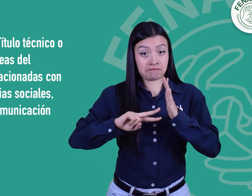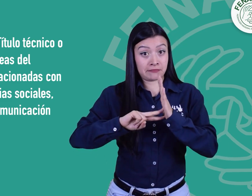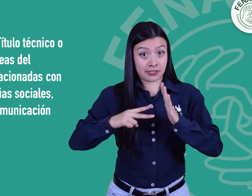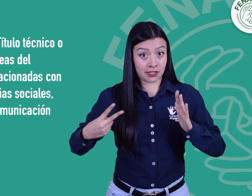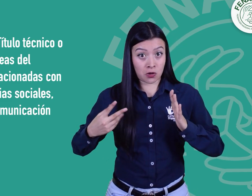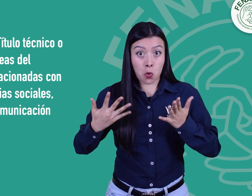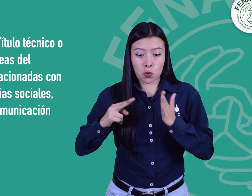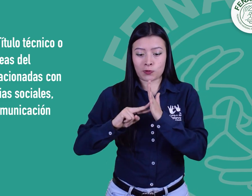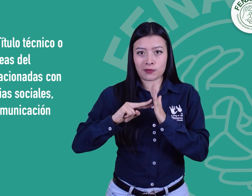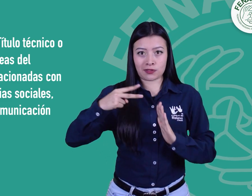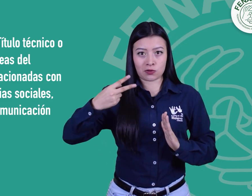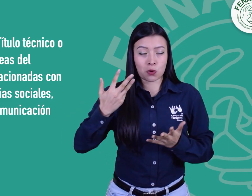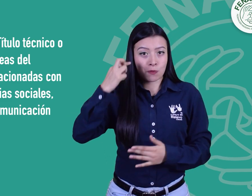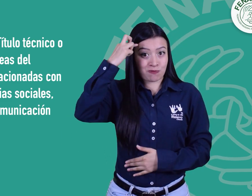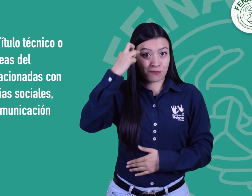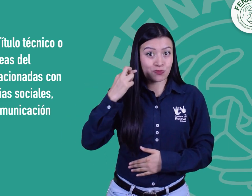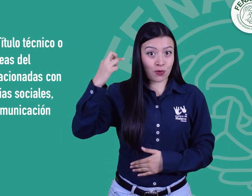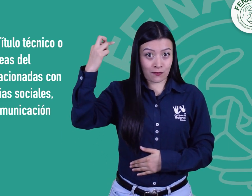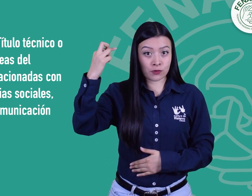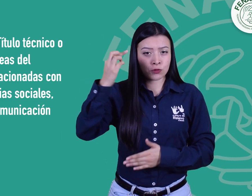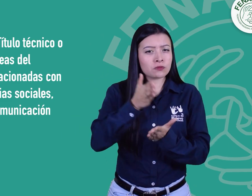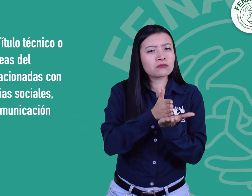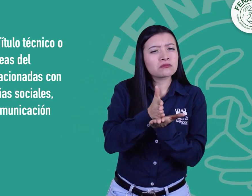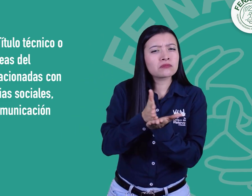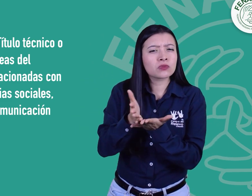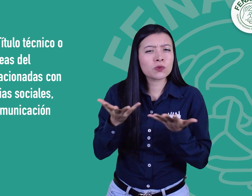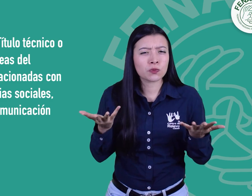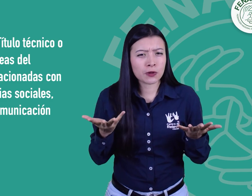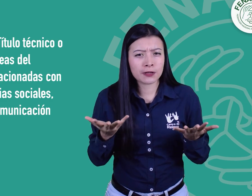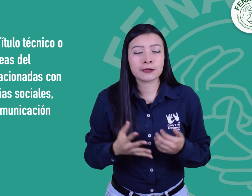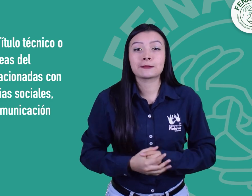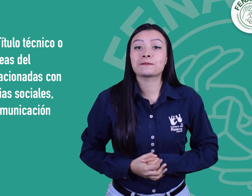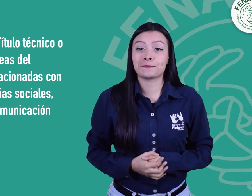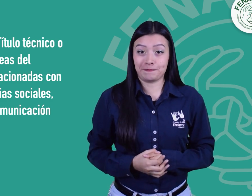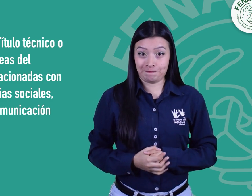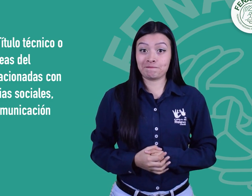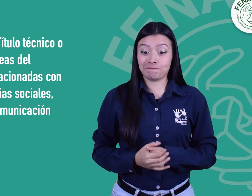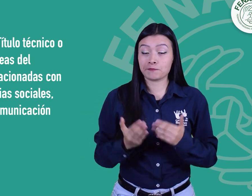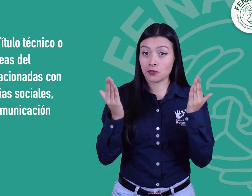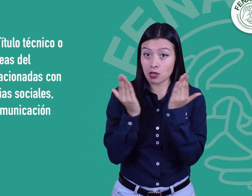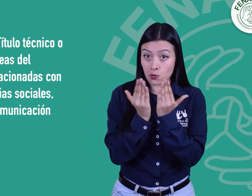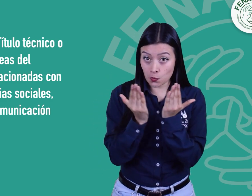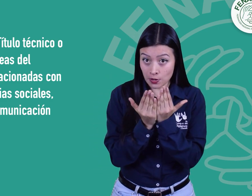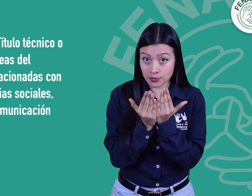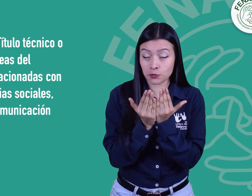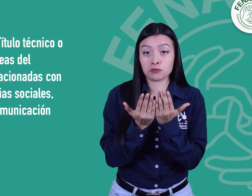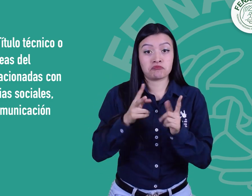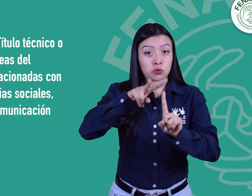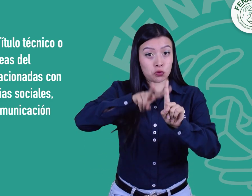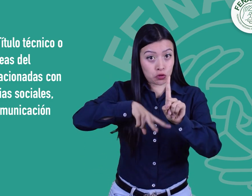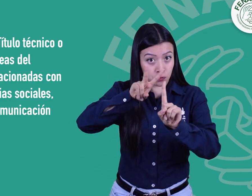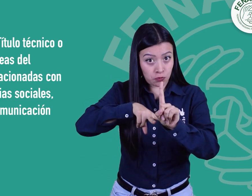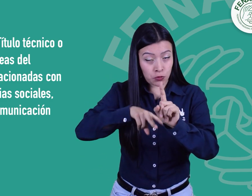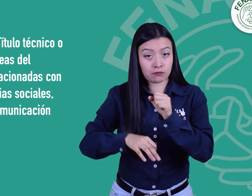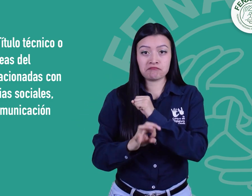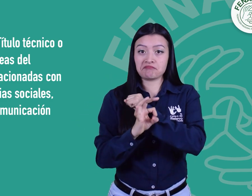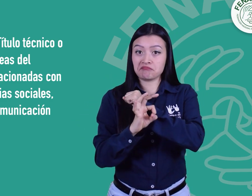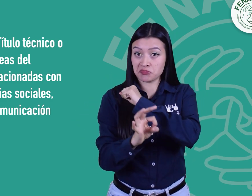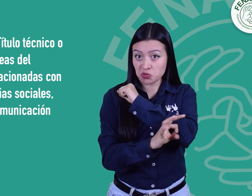Técnico o profesional en áreas de educación, ciencias sociales, psicología, comunicación social o